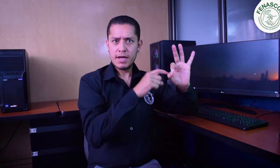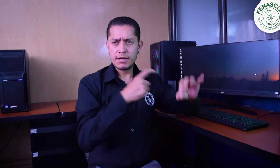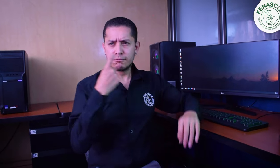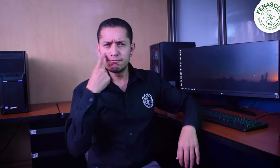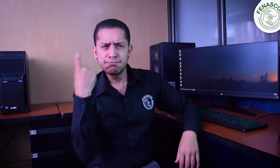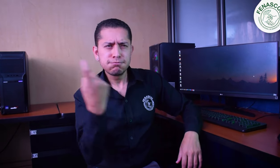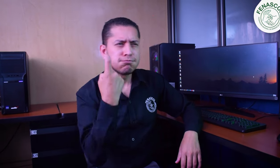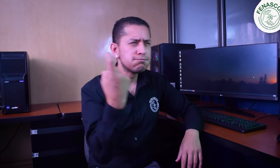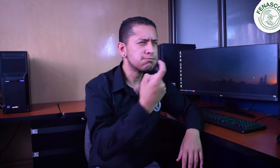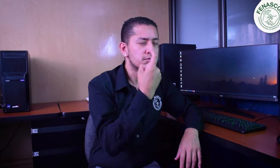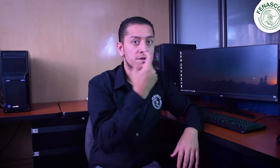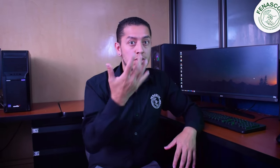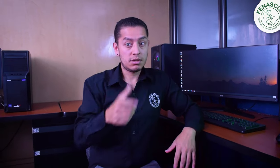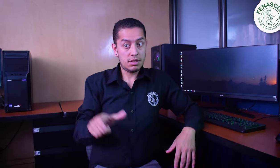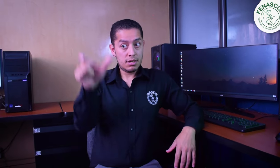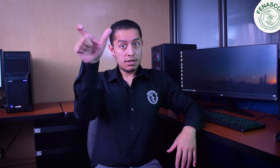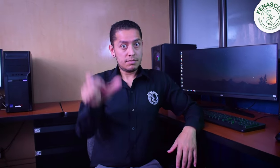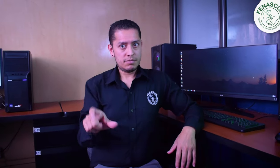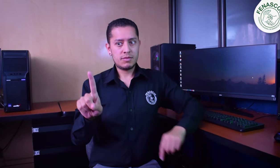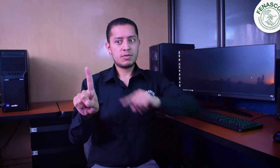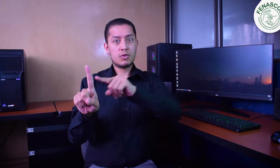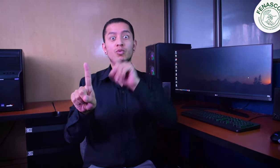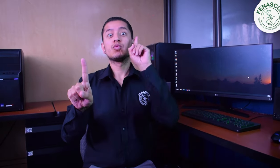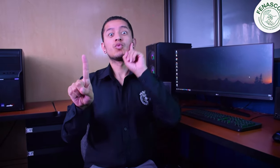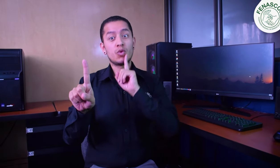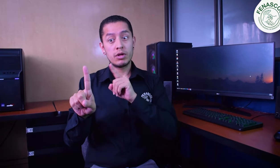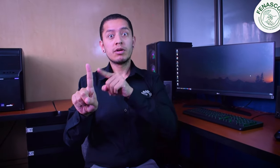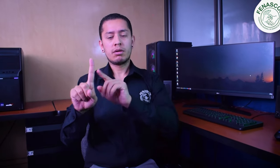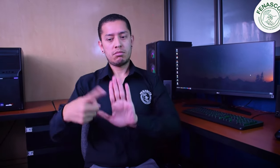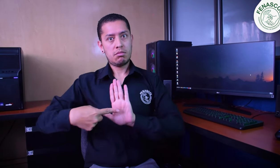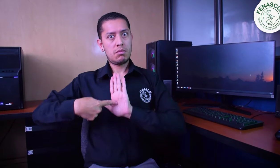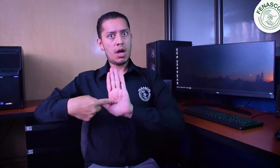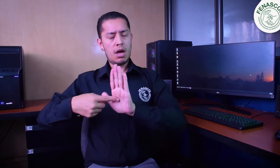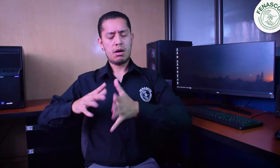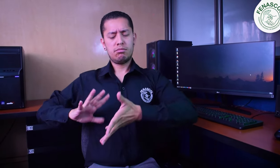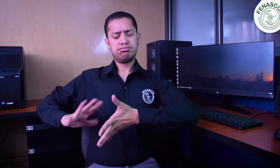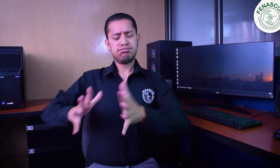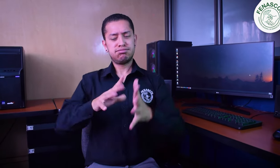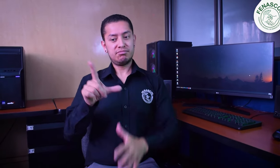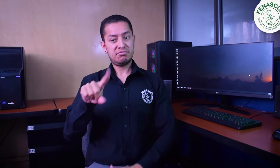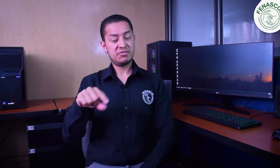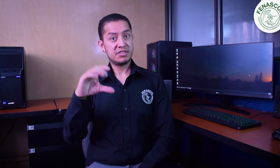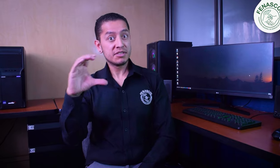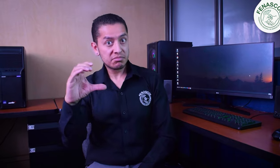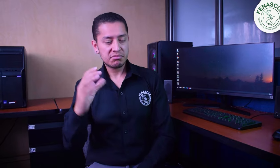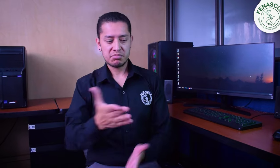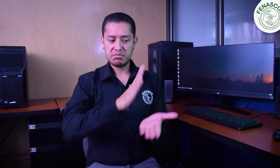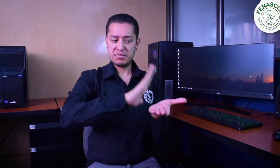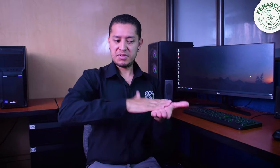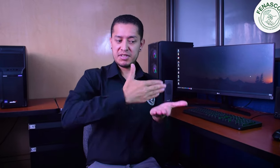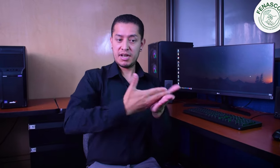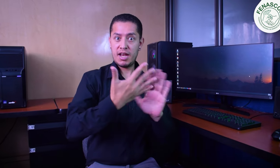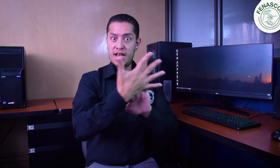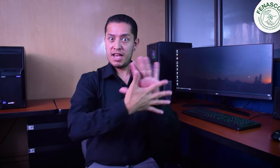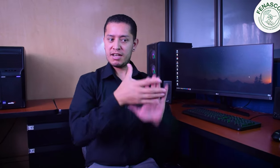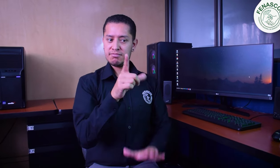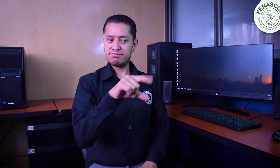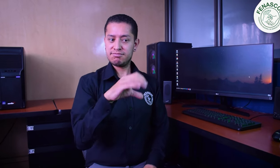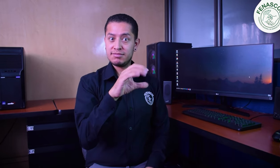FENASCOL está buscando una persona sorda para que sea traductora y presentadora de sus